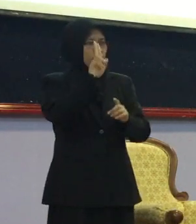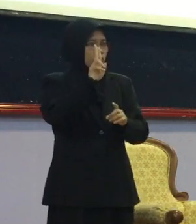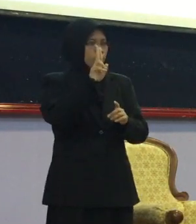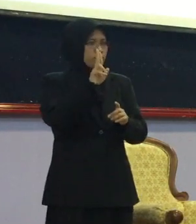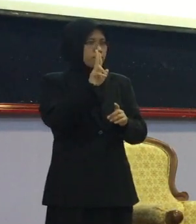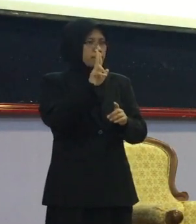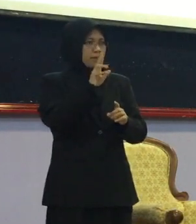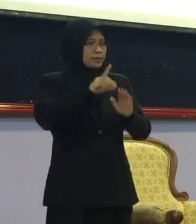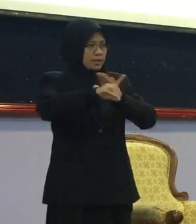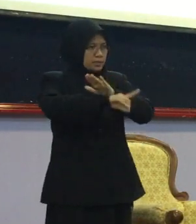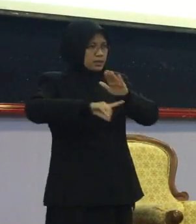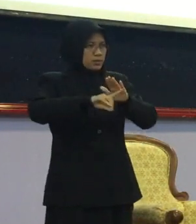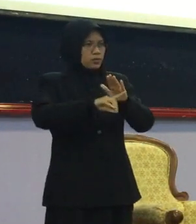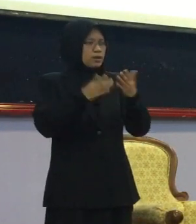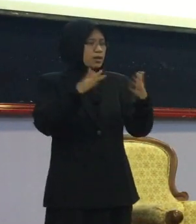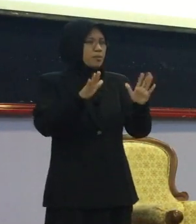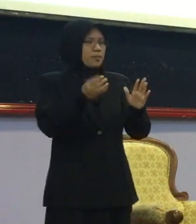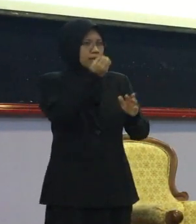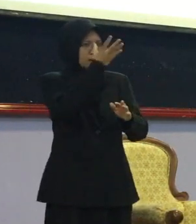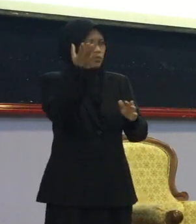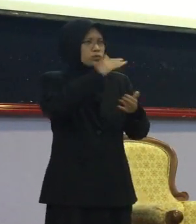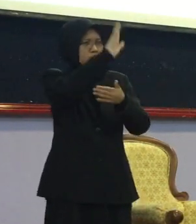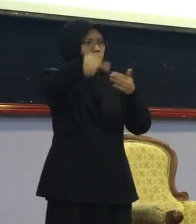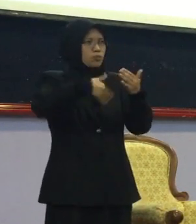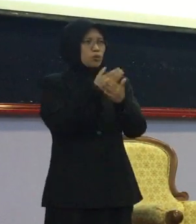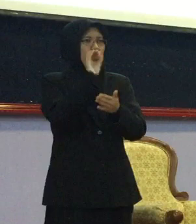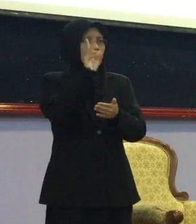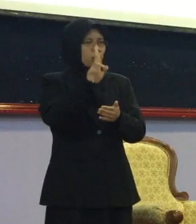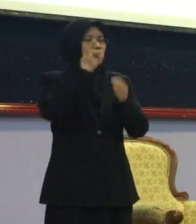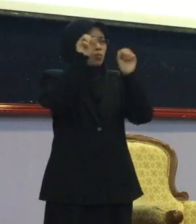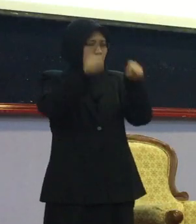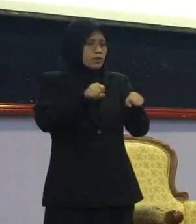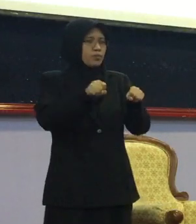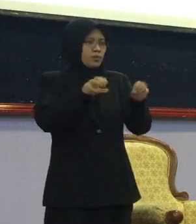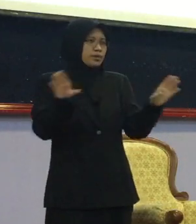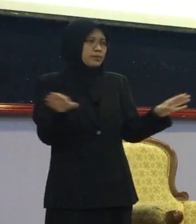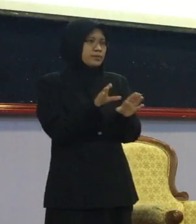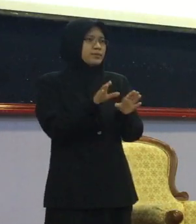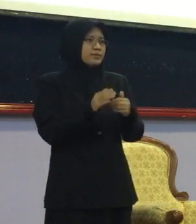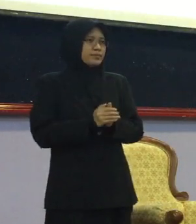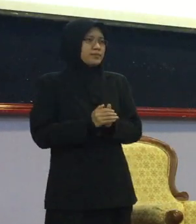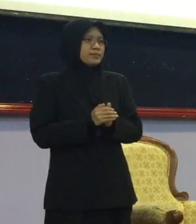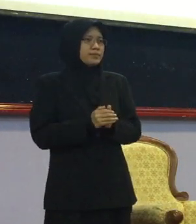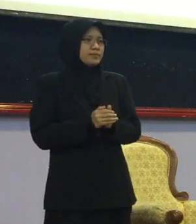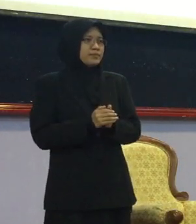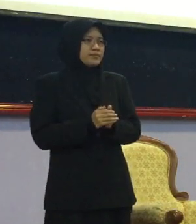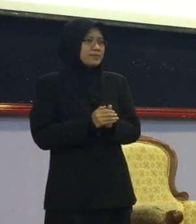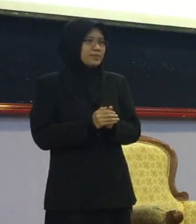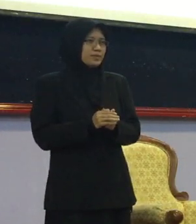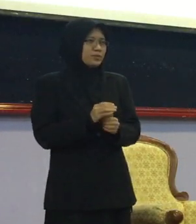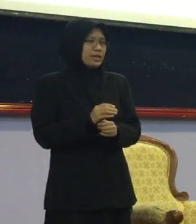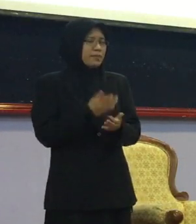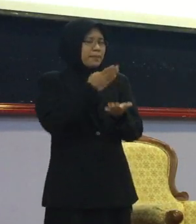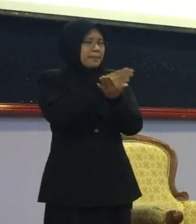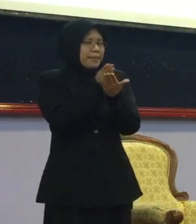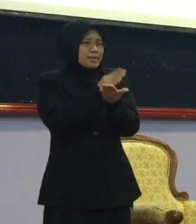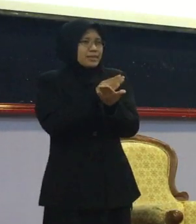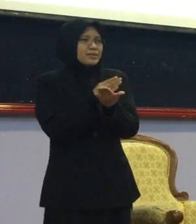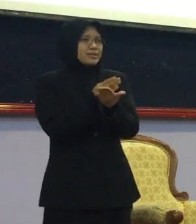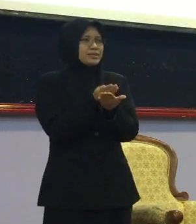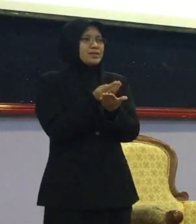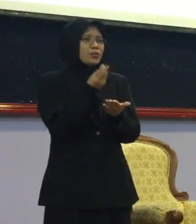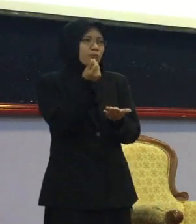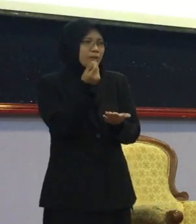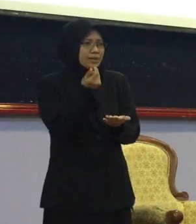dasar tu Memang dah kata dah Semua boleh buat lah Maksudnya nak baiki Apa-apa Cuma duit ada takde Juga Memang boleh buat Bajet